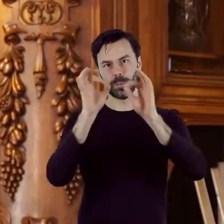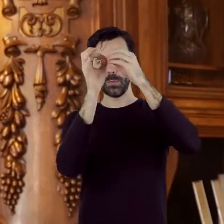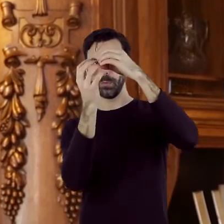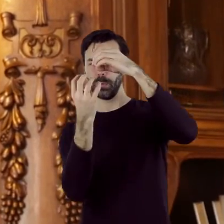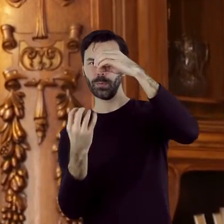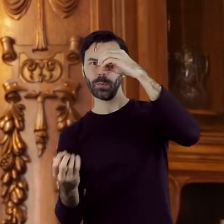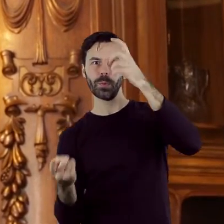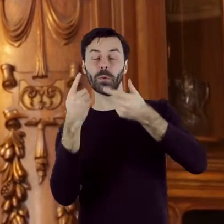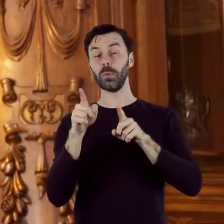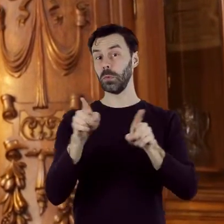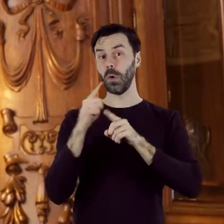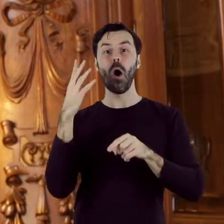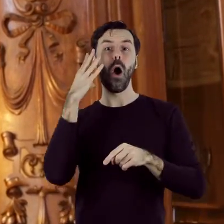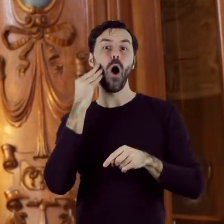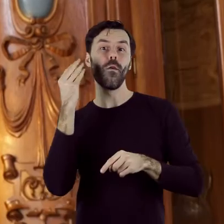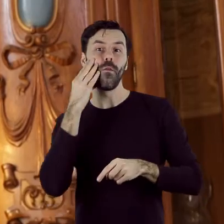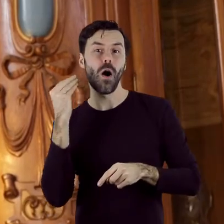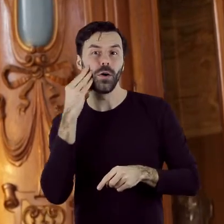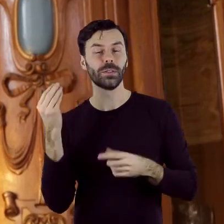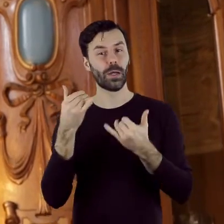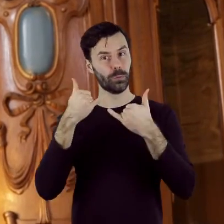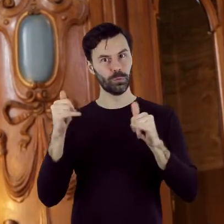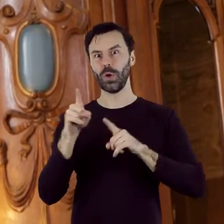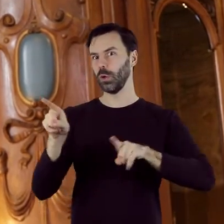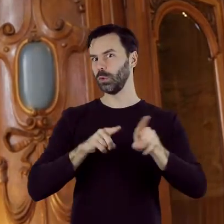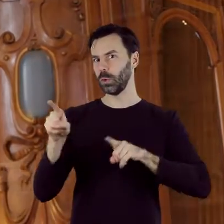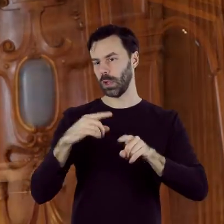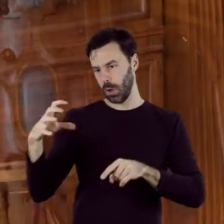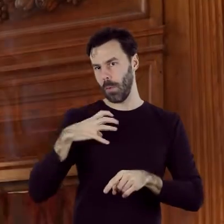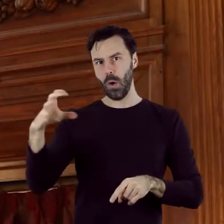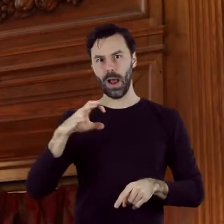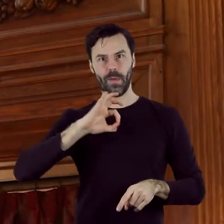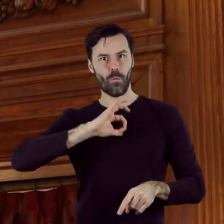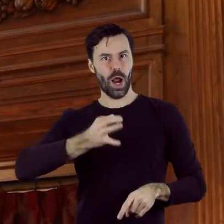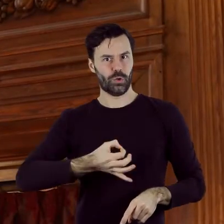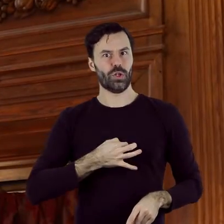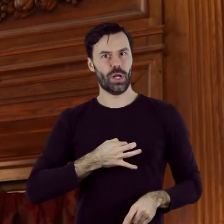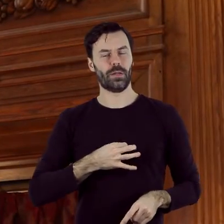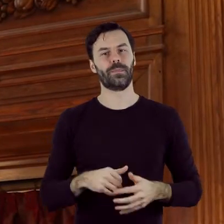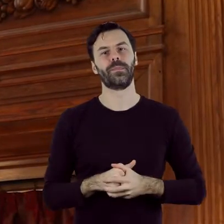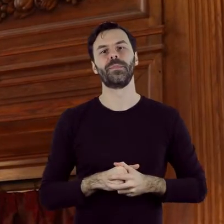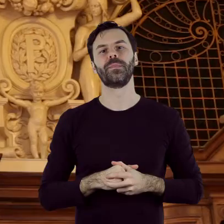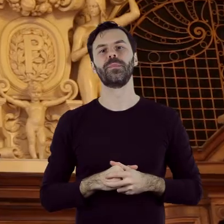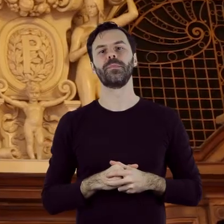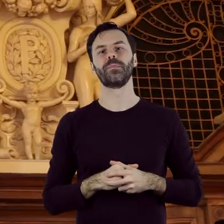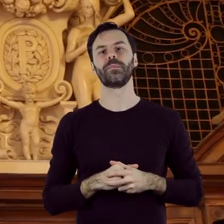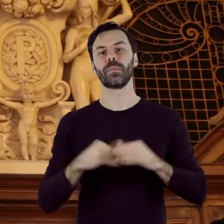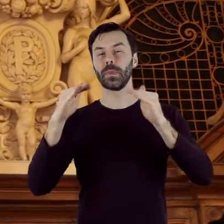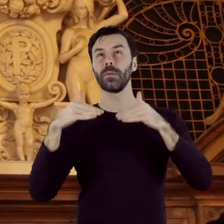oraz girlandy owoców, które miały być symbolem bogactwa i zamożności właścicieli. Powyżej biegnie